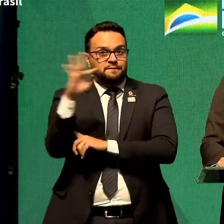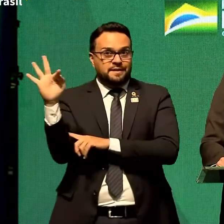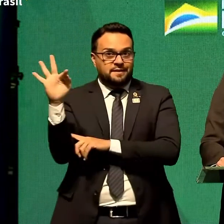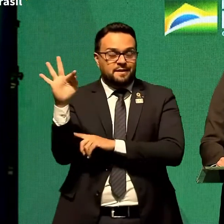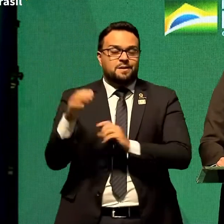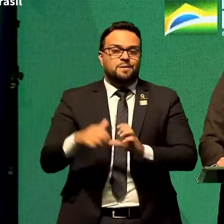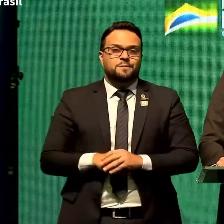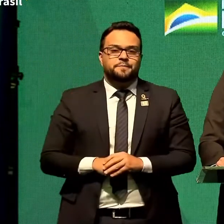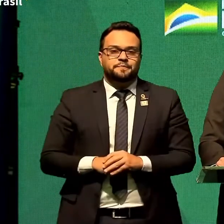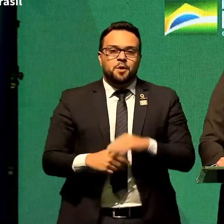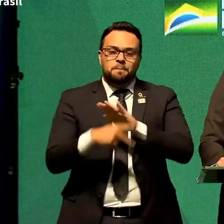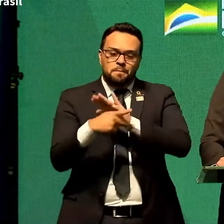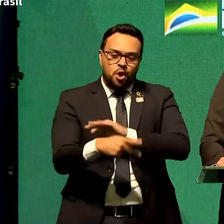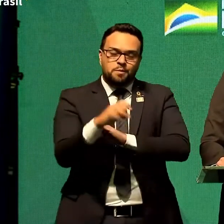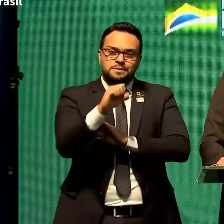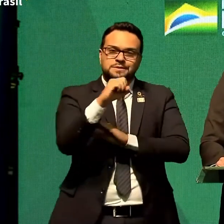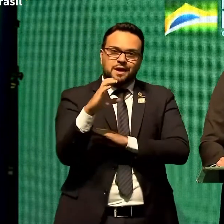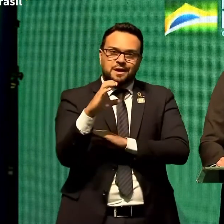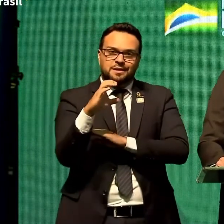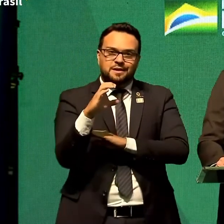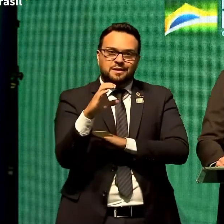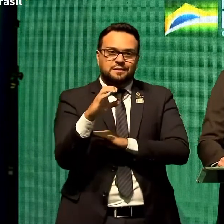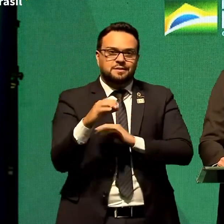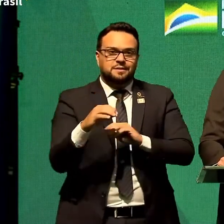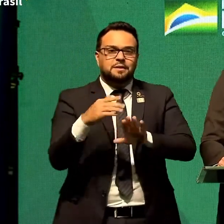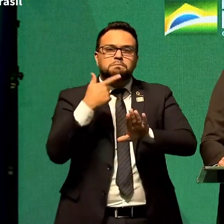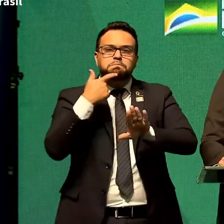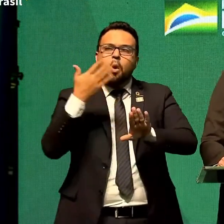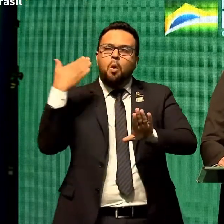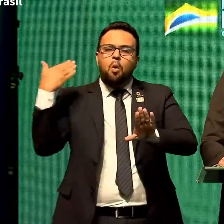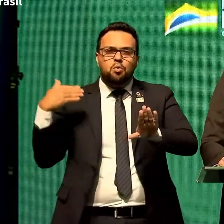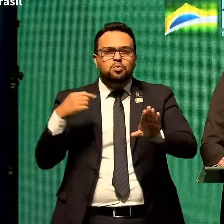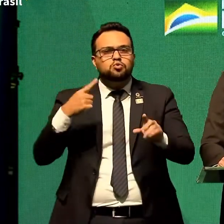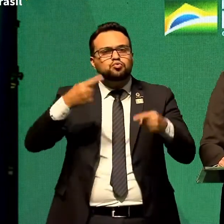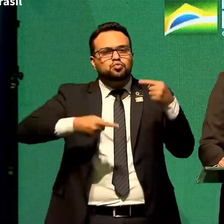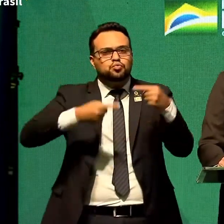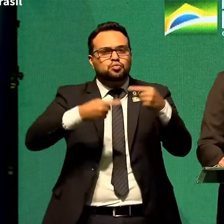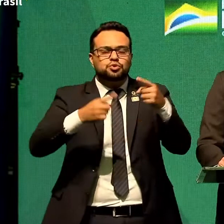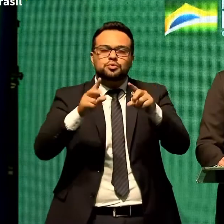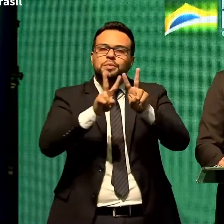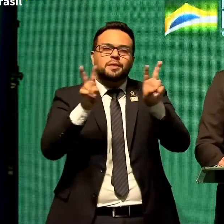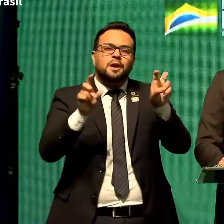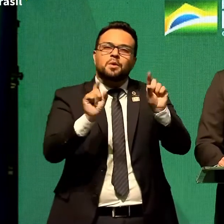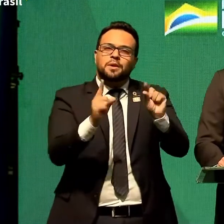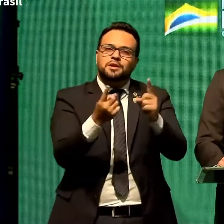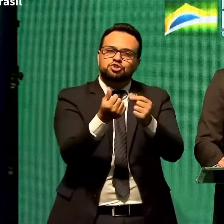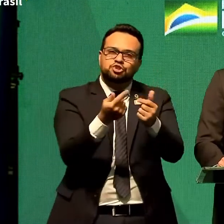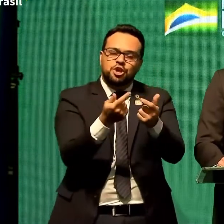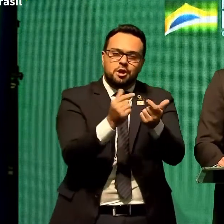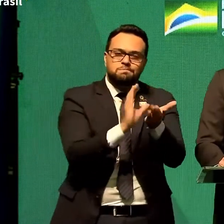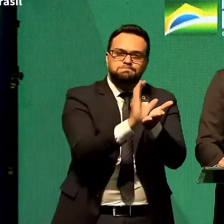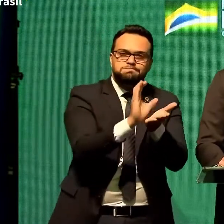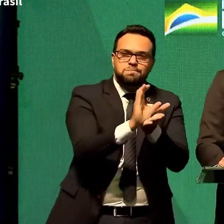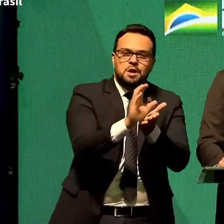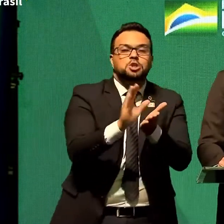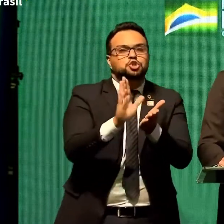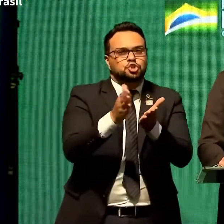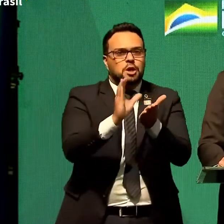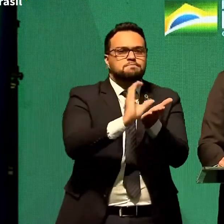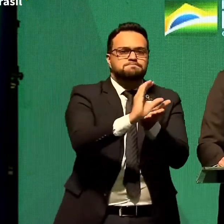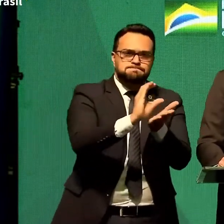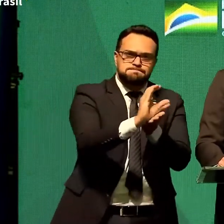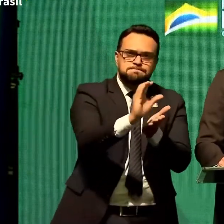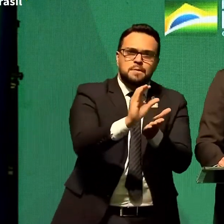de Santa Catarina há pouco que tivemos discutindo recursos e foram alocados recursos no